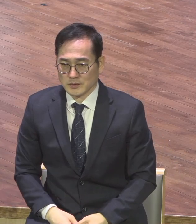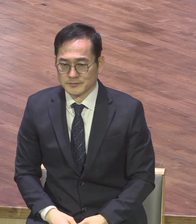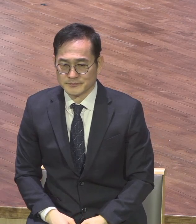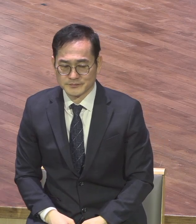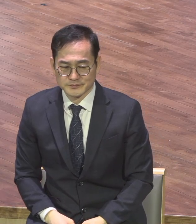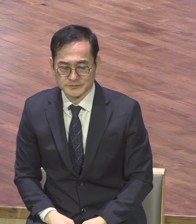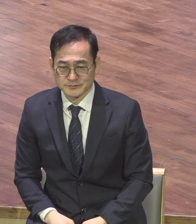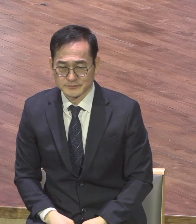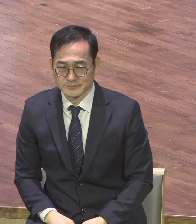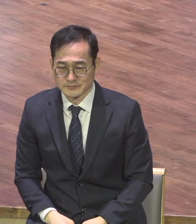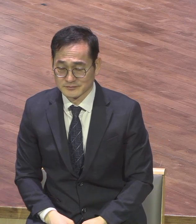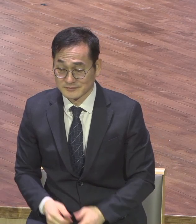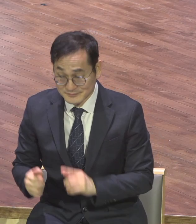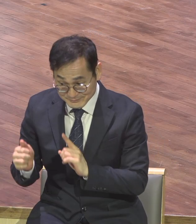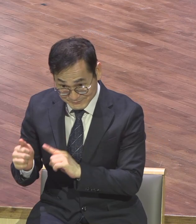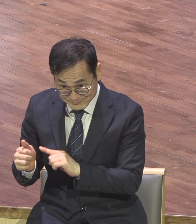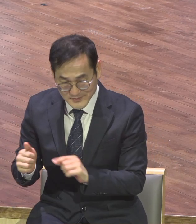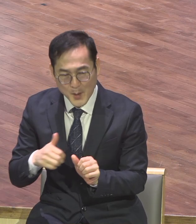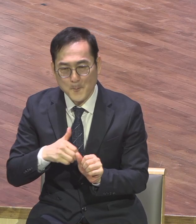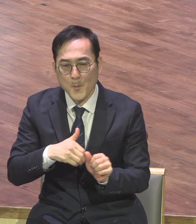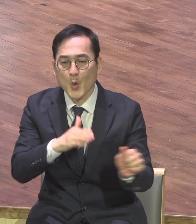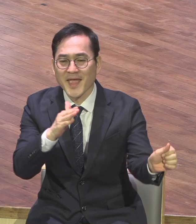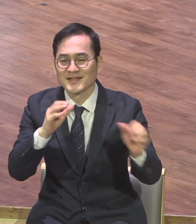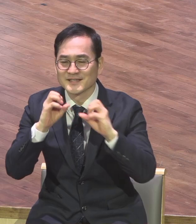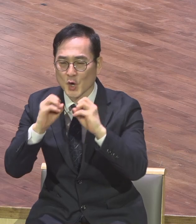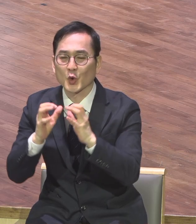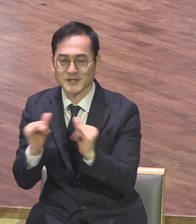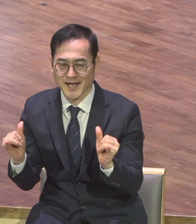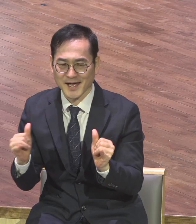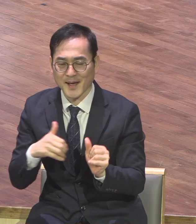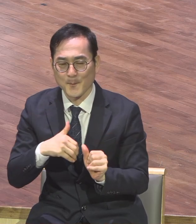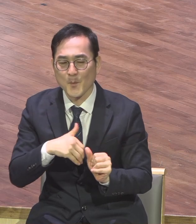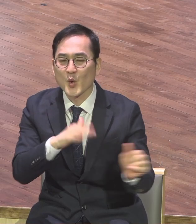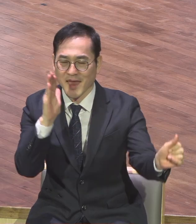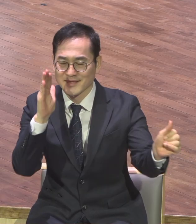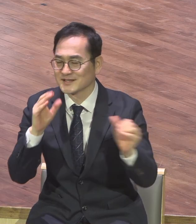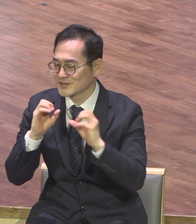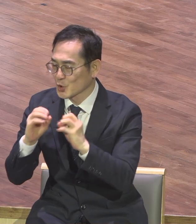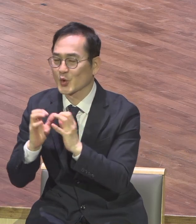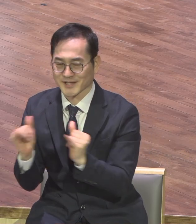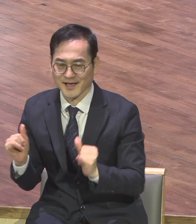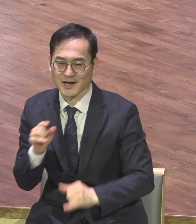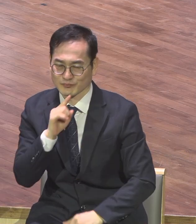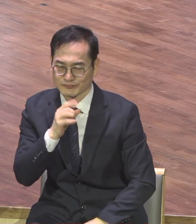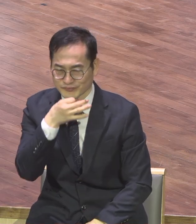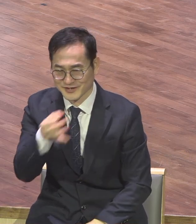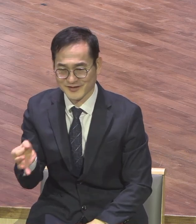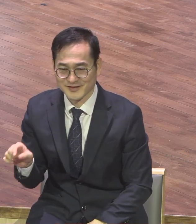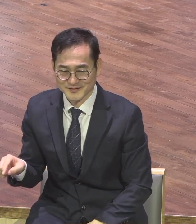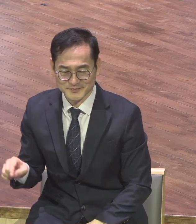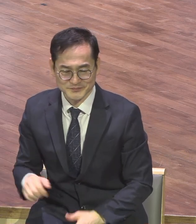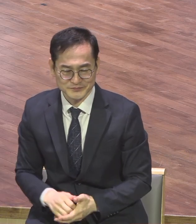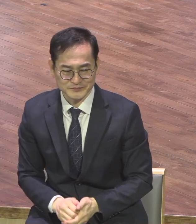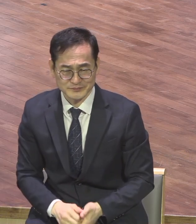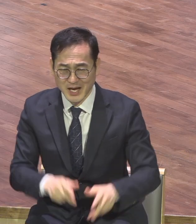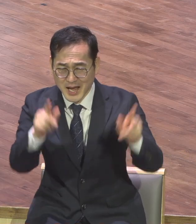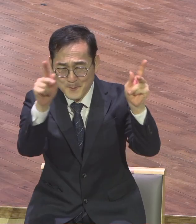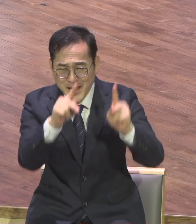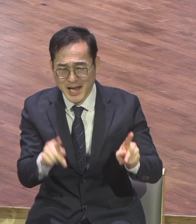성격사랍니다 그리고 그 정도 아니고 제가 보니까 화면을 보니까 청년들이 지금 막 팔라마사 하는 그 사역